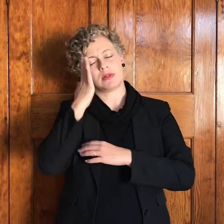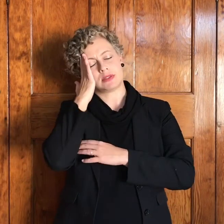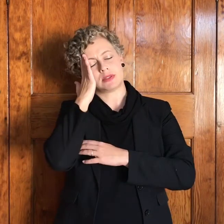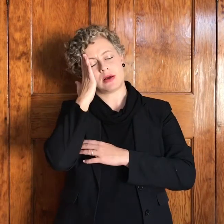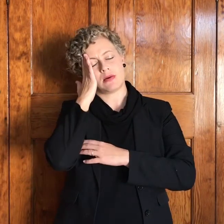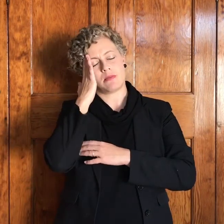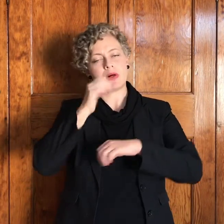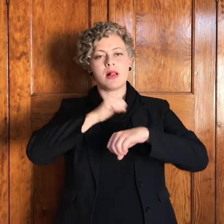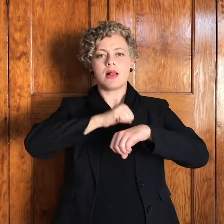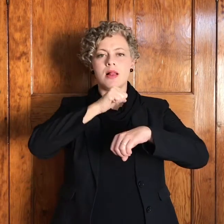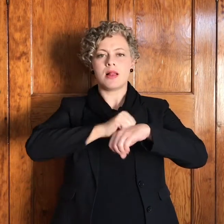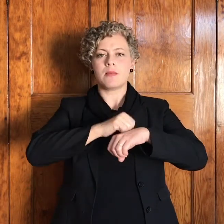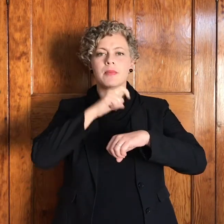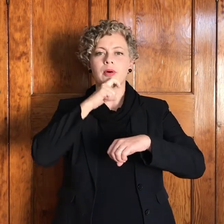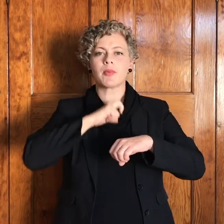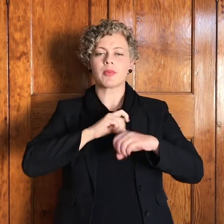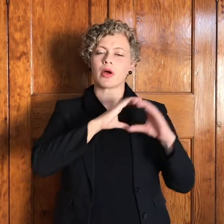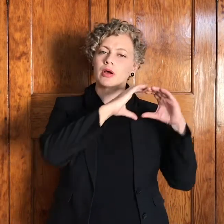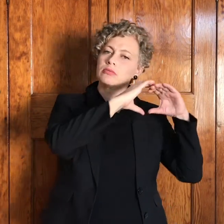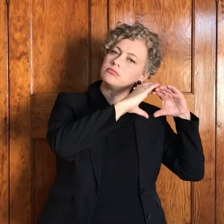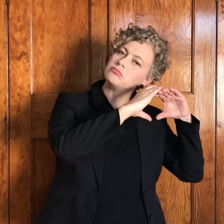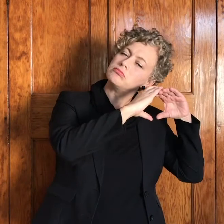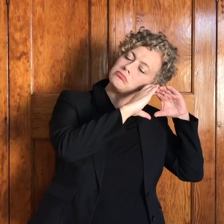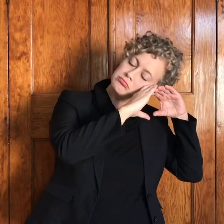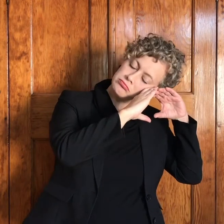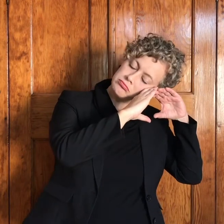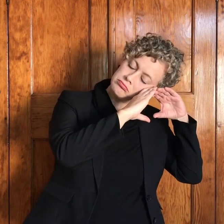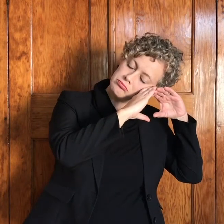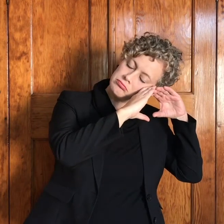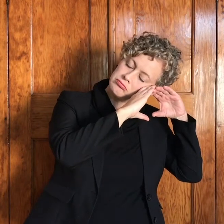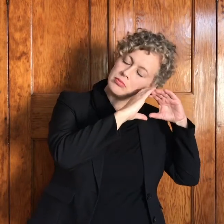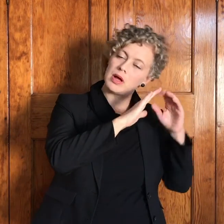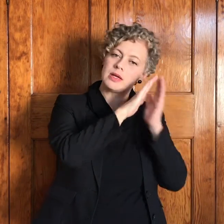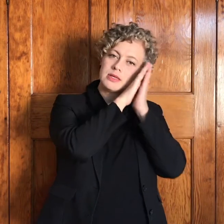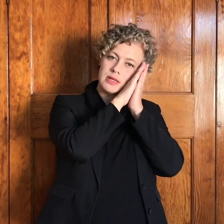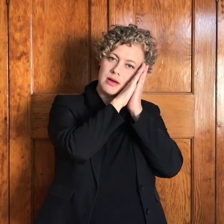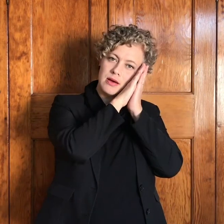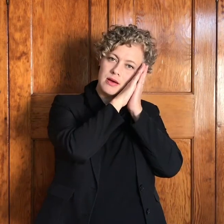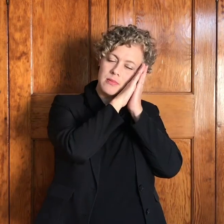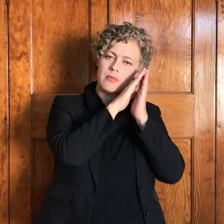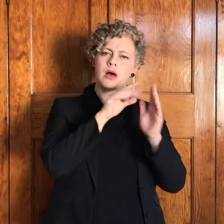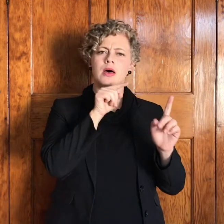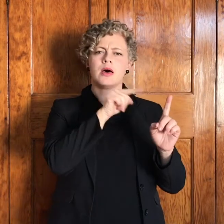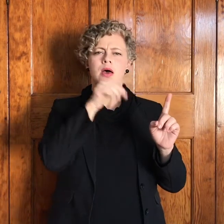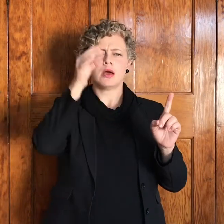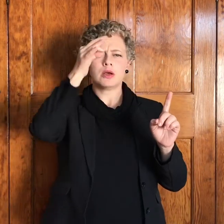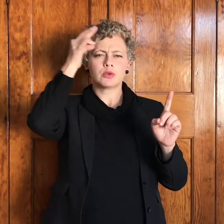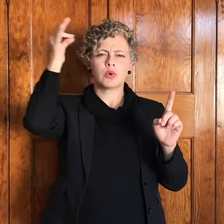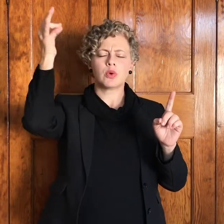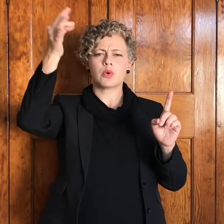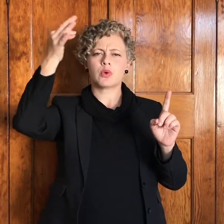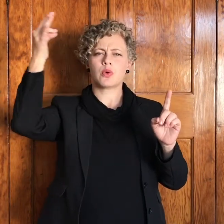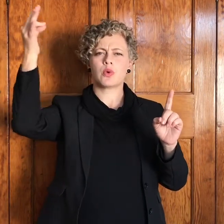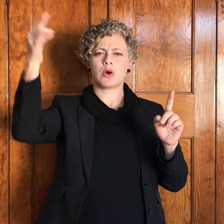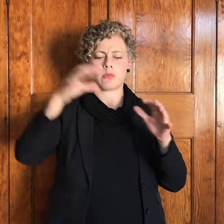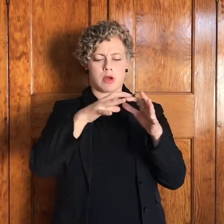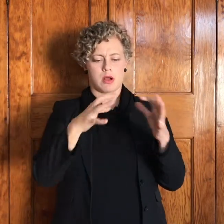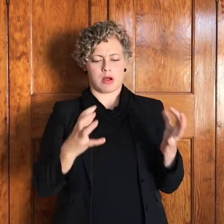klip vir een kopkussing gebruik en gaan leen slaap hy het gedroom een leer staan op die aarde en die punt van die